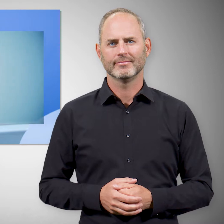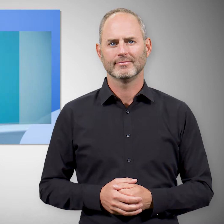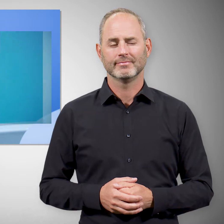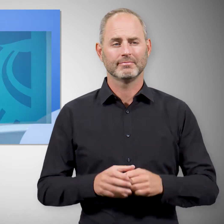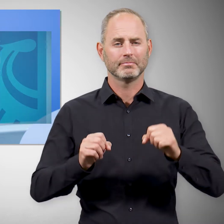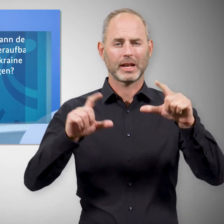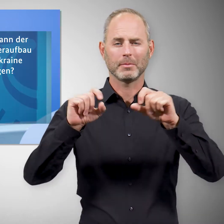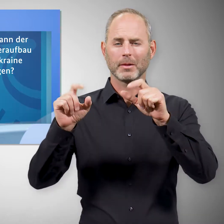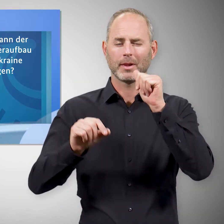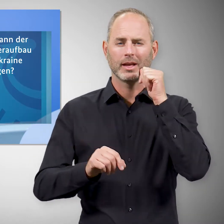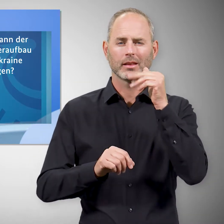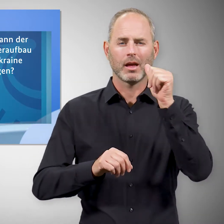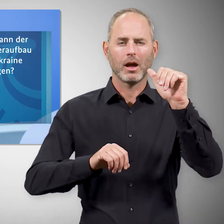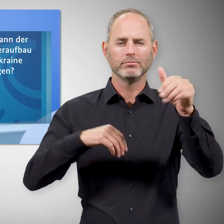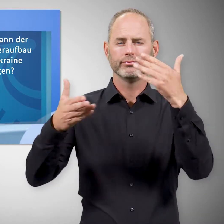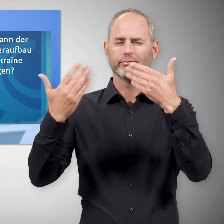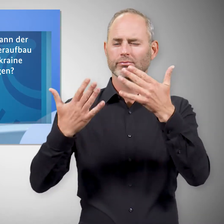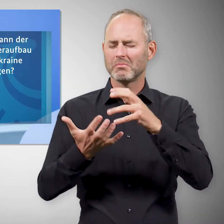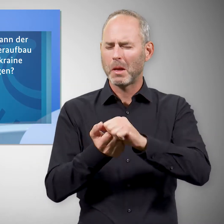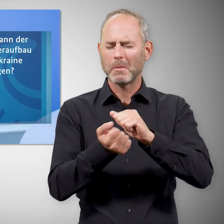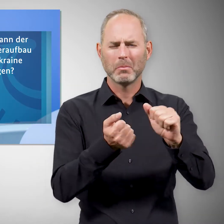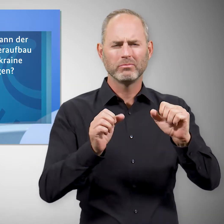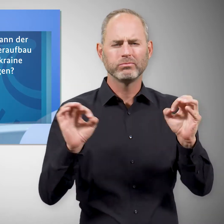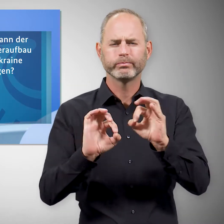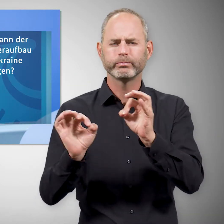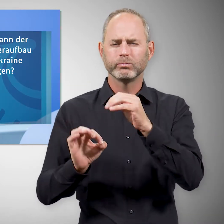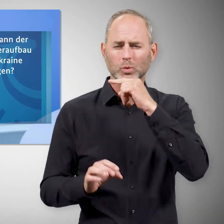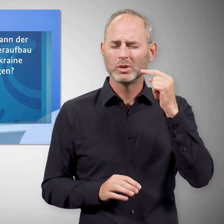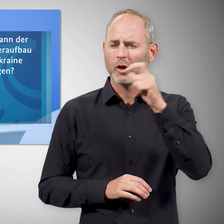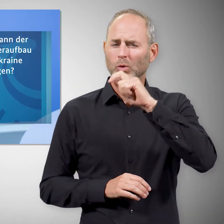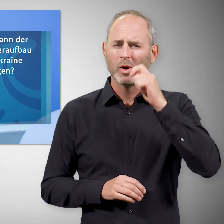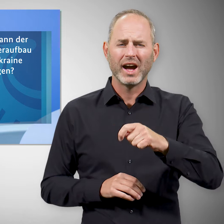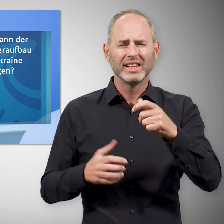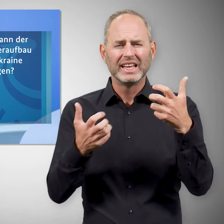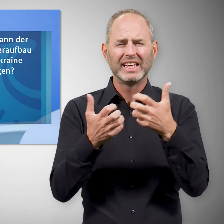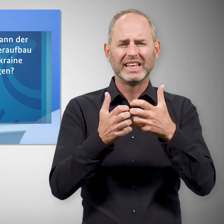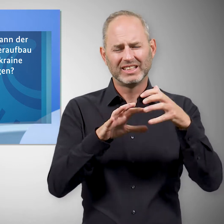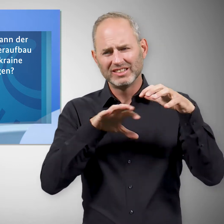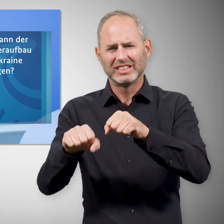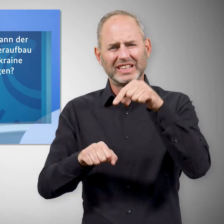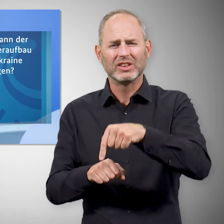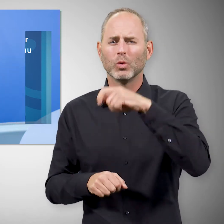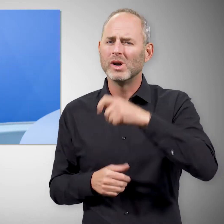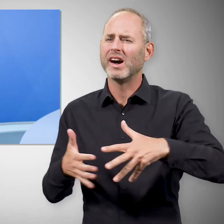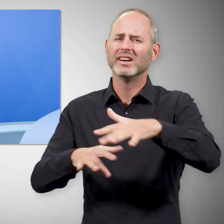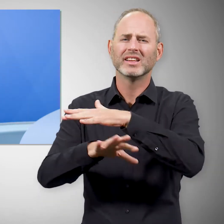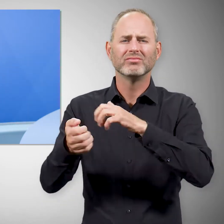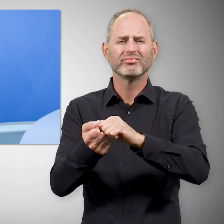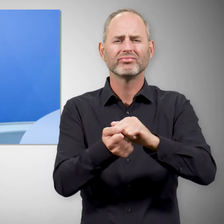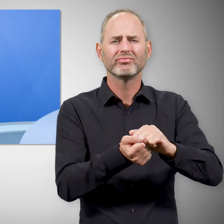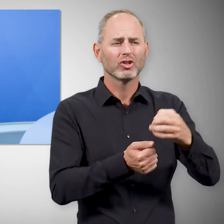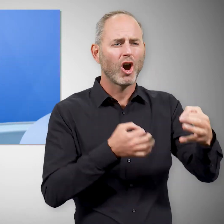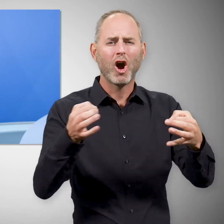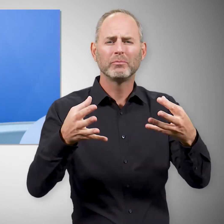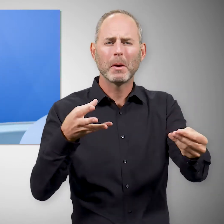Jeden Tag erreichen uns die Bilder von der Furchtbahnzerstörung, Russlands, Krieg gegen die Ukraine, in der Ukraine anrichtet. Dörfer